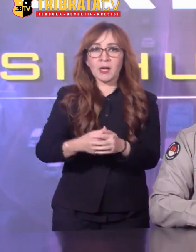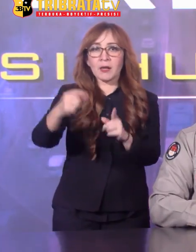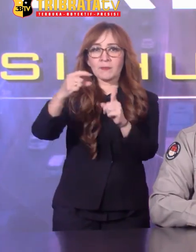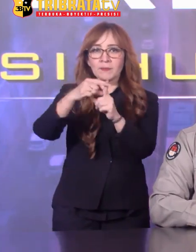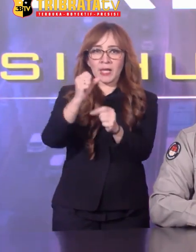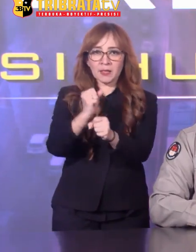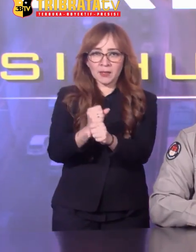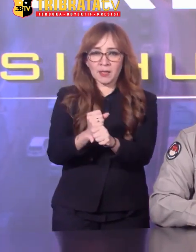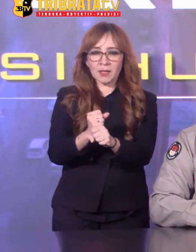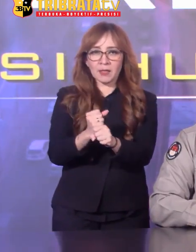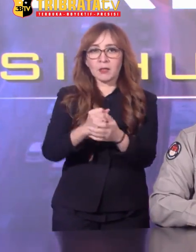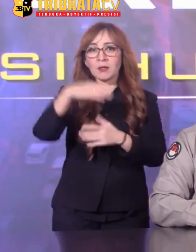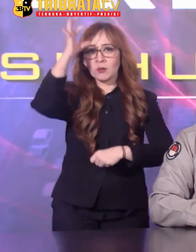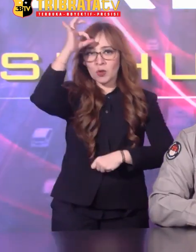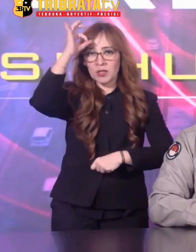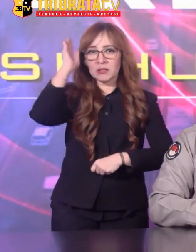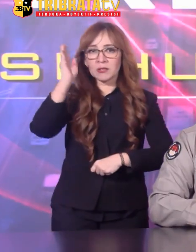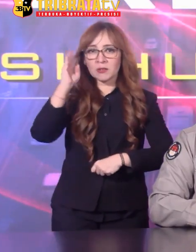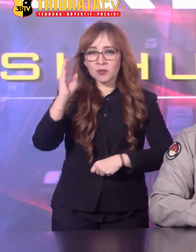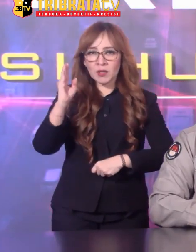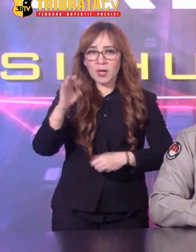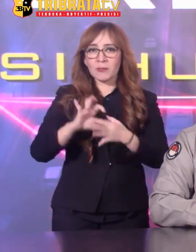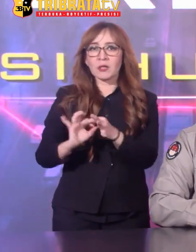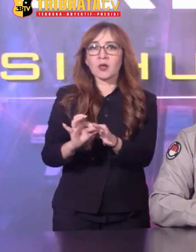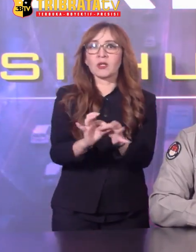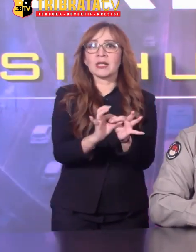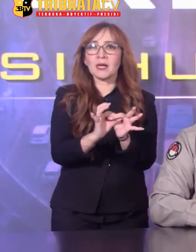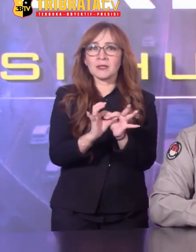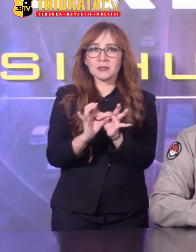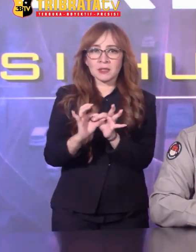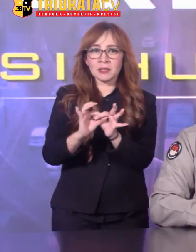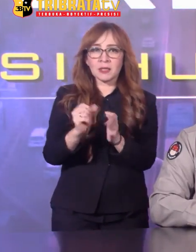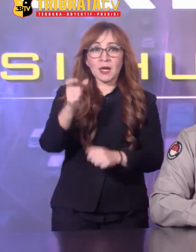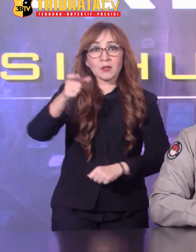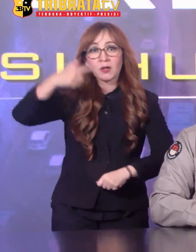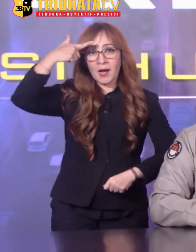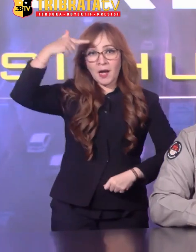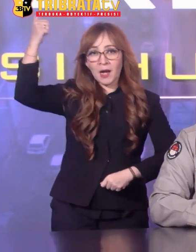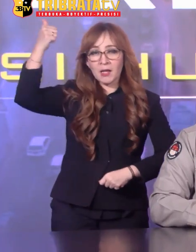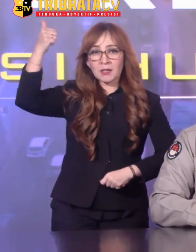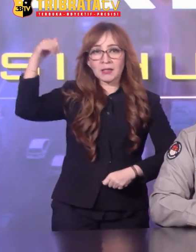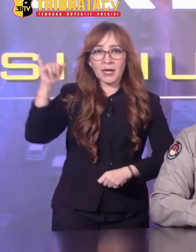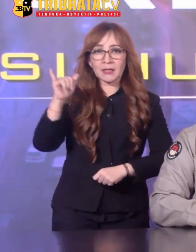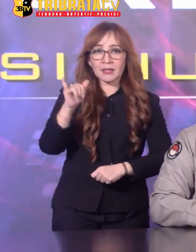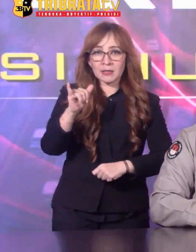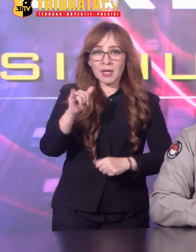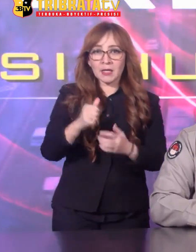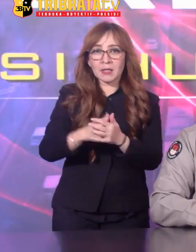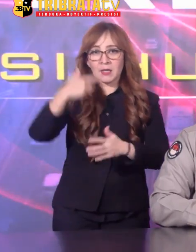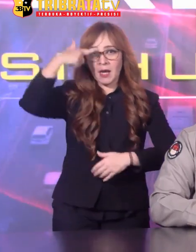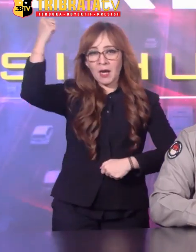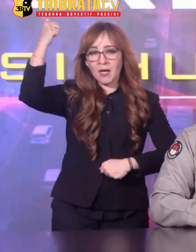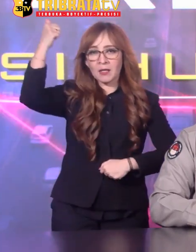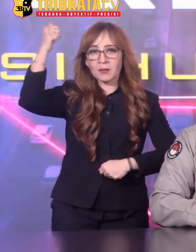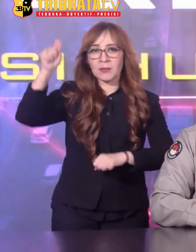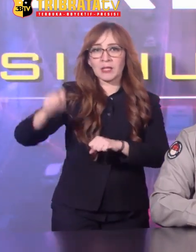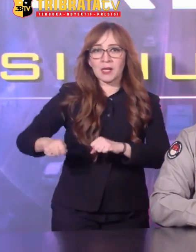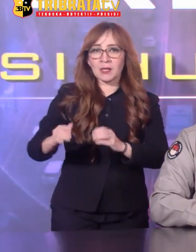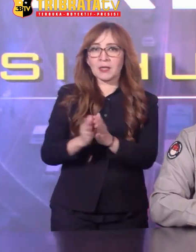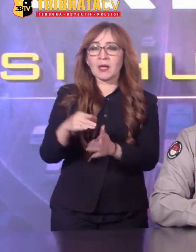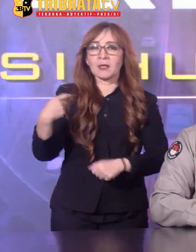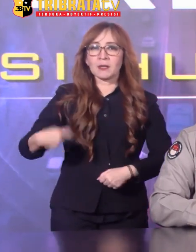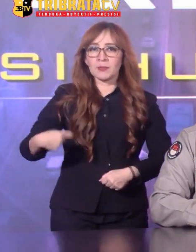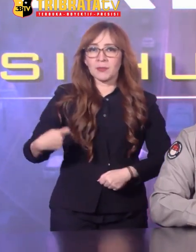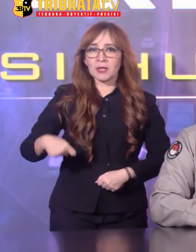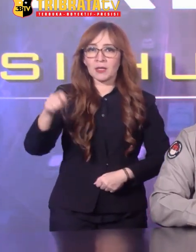Penyidik juga telah melaksanakan Koordinasi Dengan ahli yayasan Ahli pidana Dan pihak kementerian